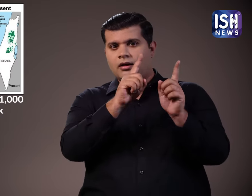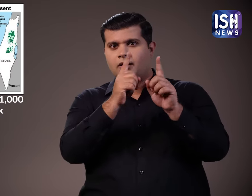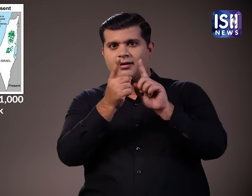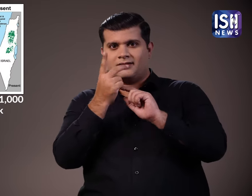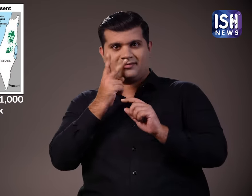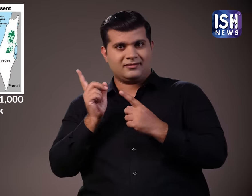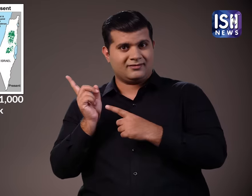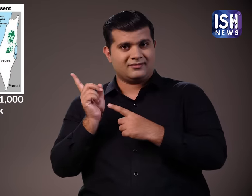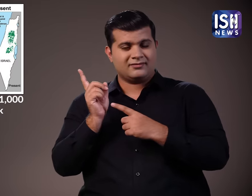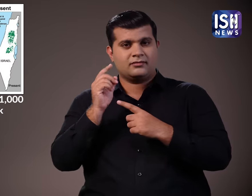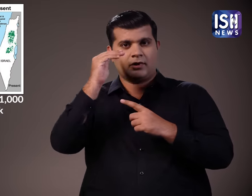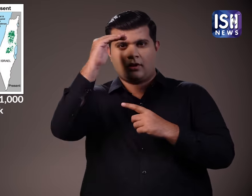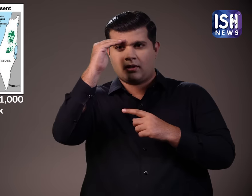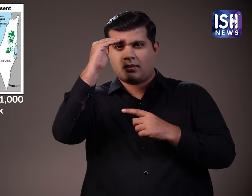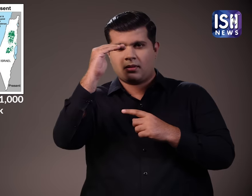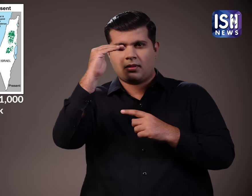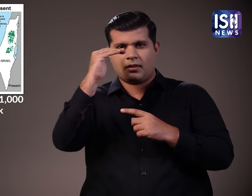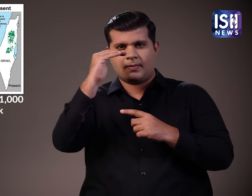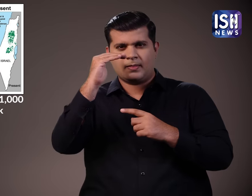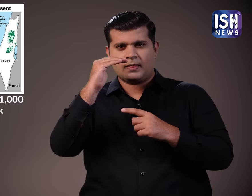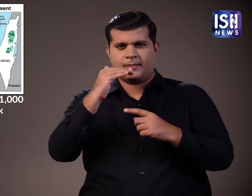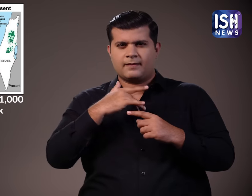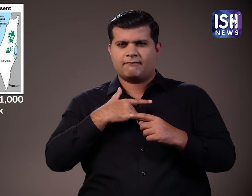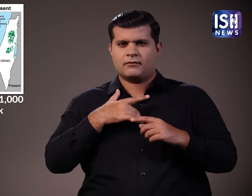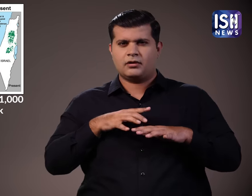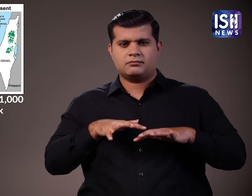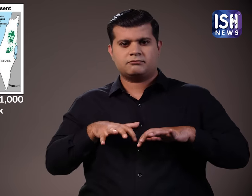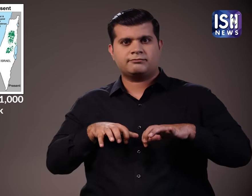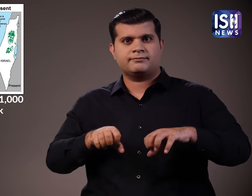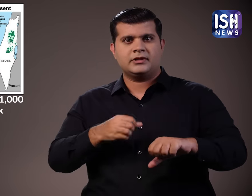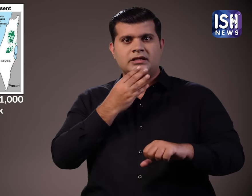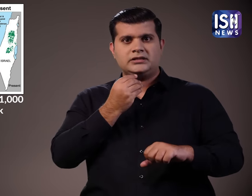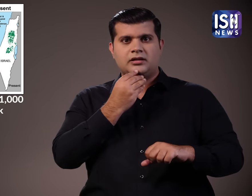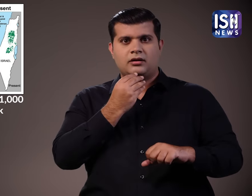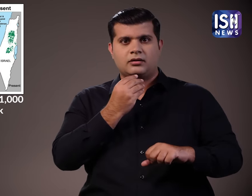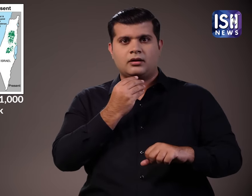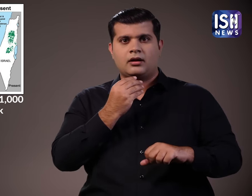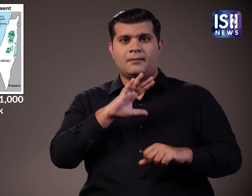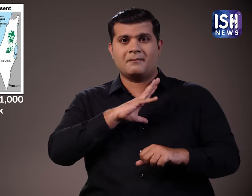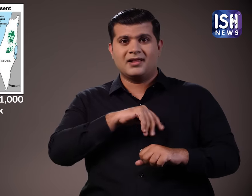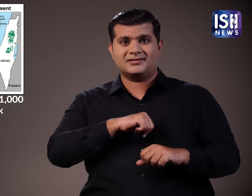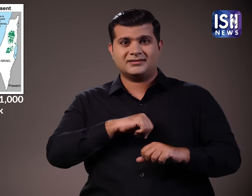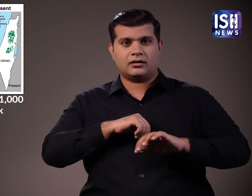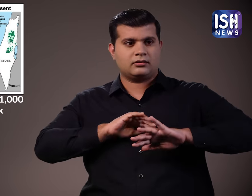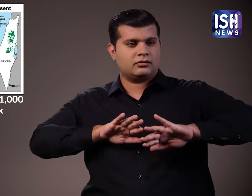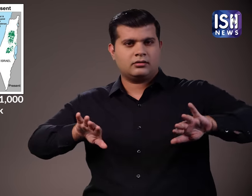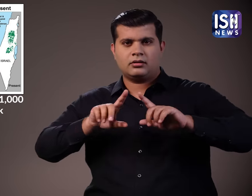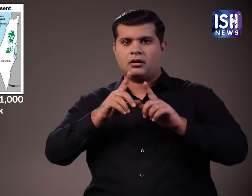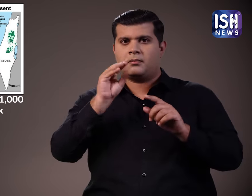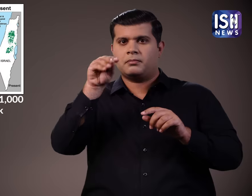वर्षों में अधीपो कैसे बदल रहा था। इसराइल ने पूरी जमीन पर कबजा कर लिया और केवल वेस्ट